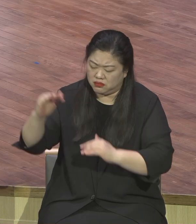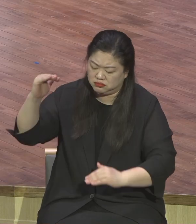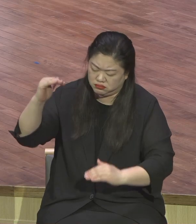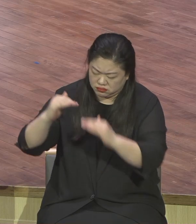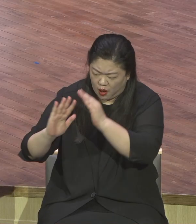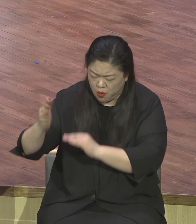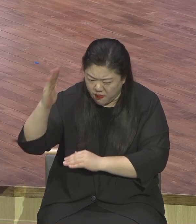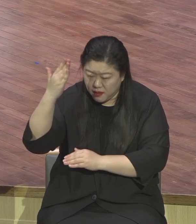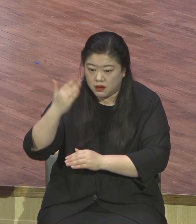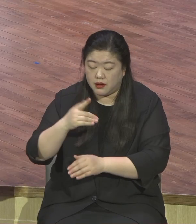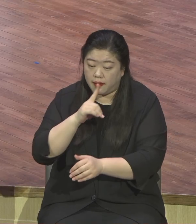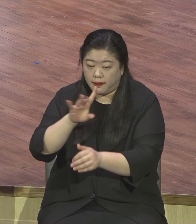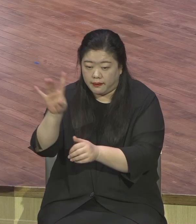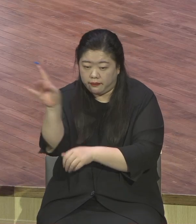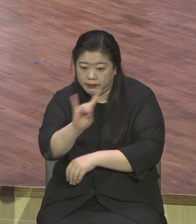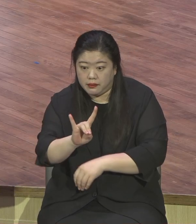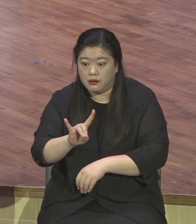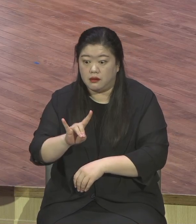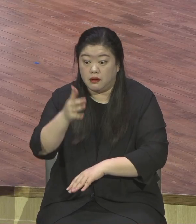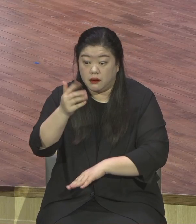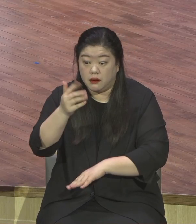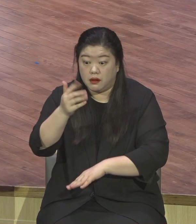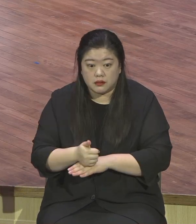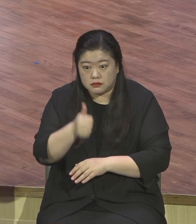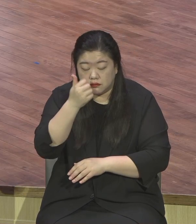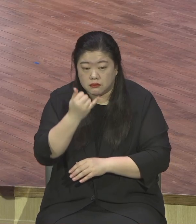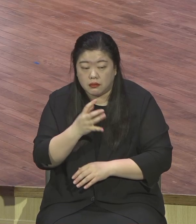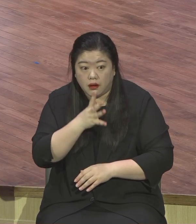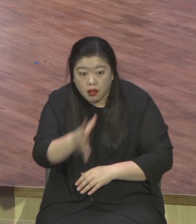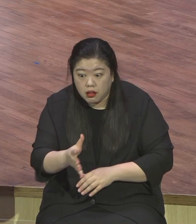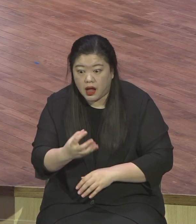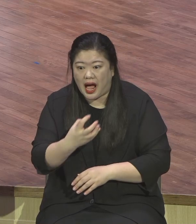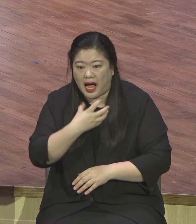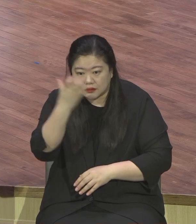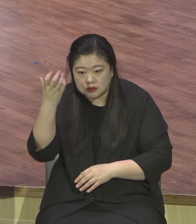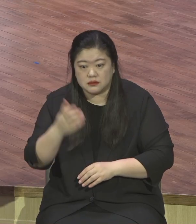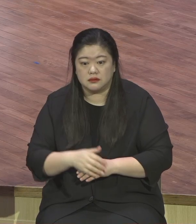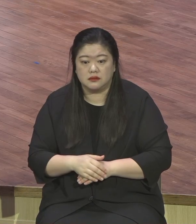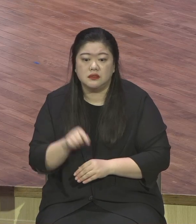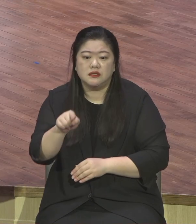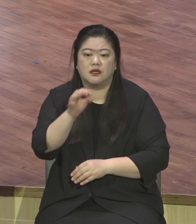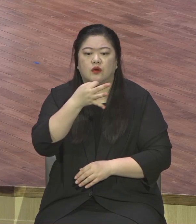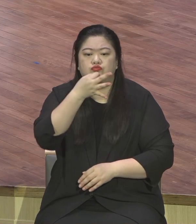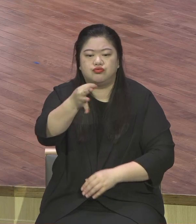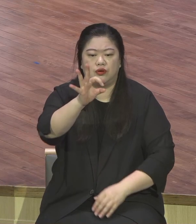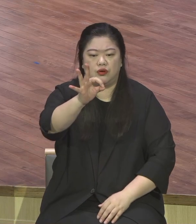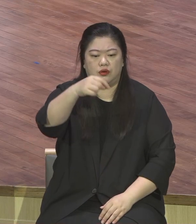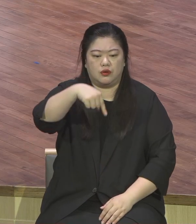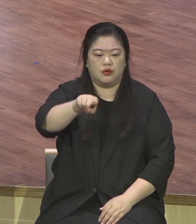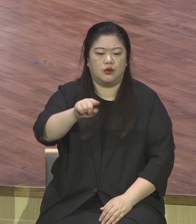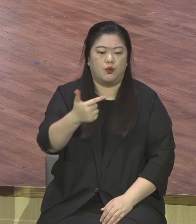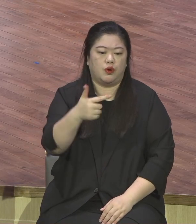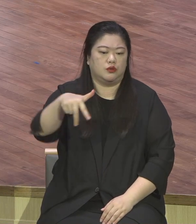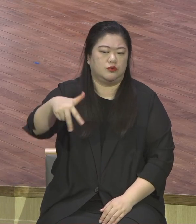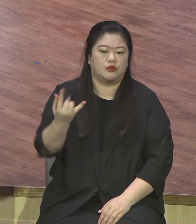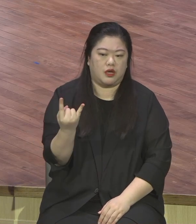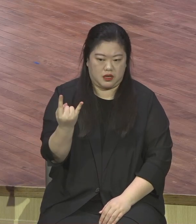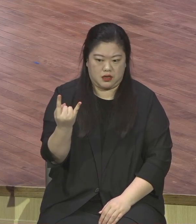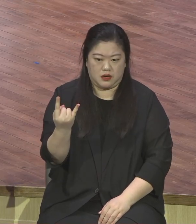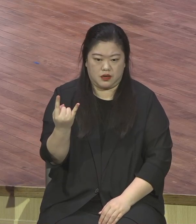해결 안 되는 거여 원죄 하나님께 죄를 지었어 하나님은 떠나야 돼 죄를 지면 하나님 떠나야 돼 하나님 떠나 죄 가운데 죄